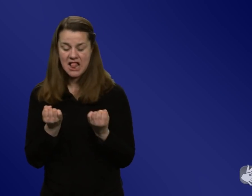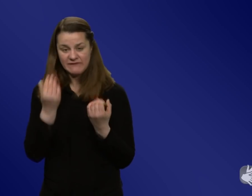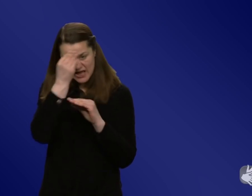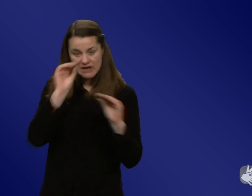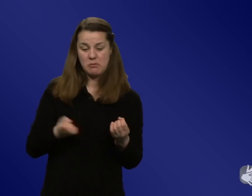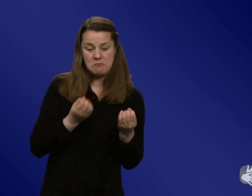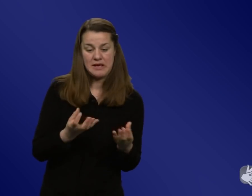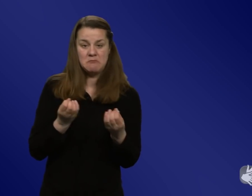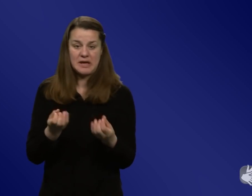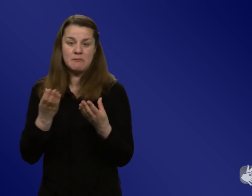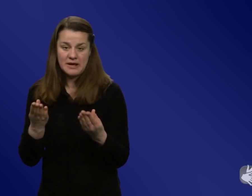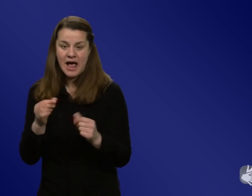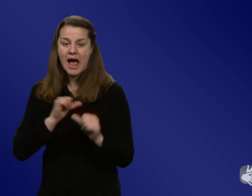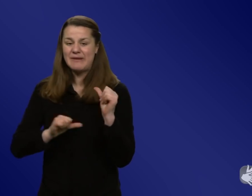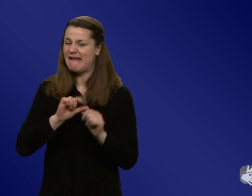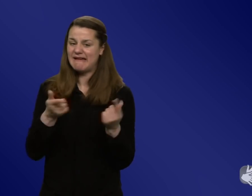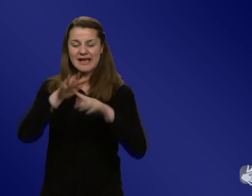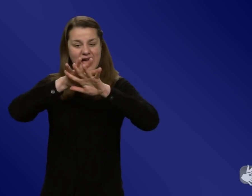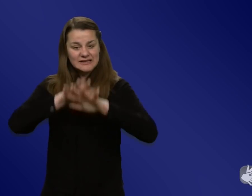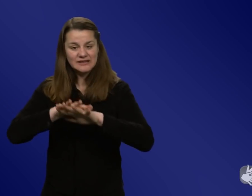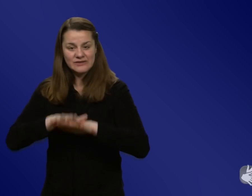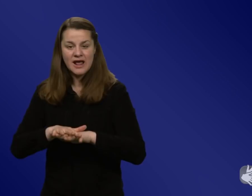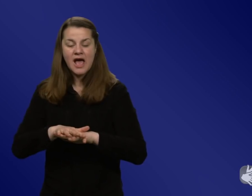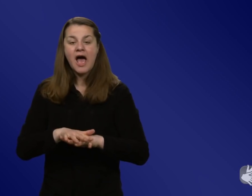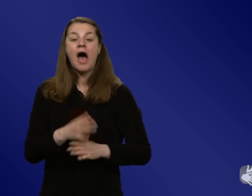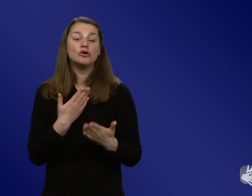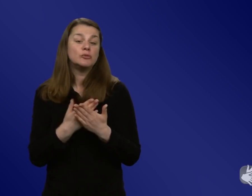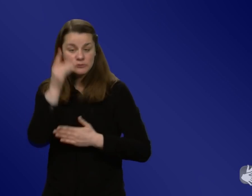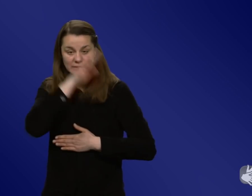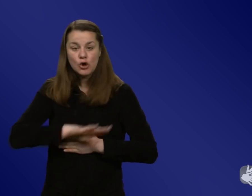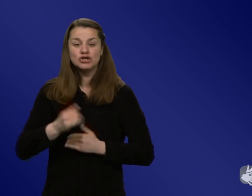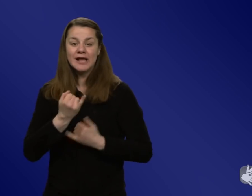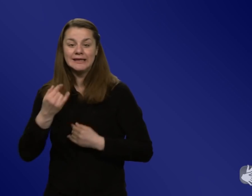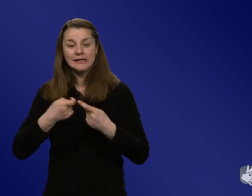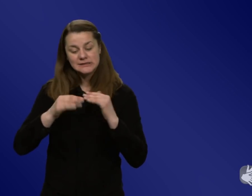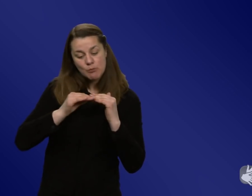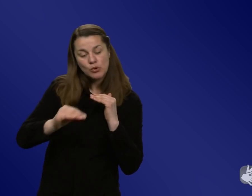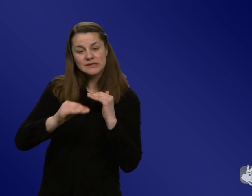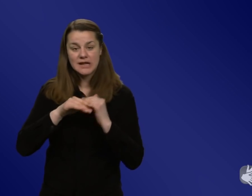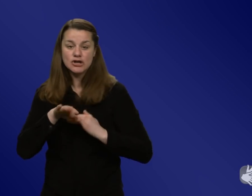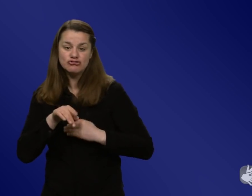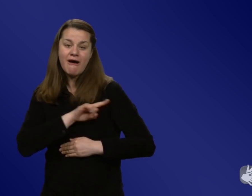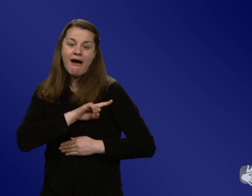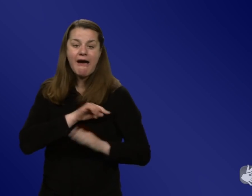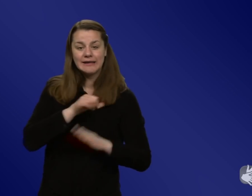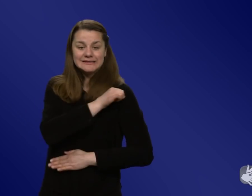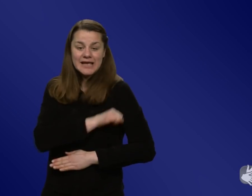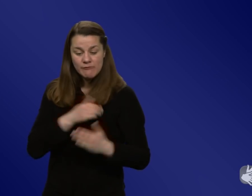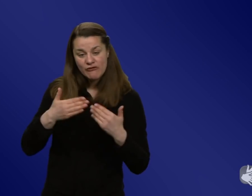will, auch jedes Bundesland einen eigenen Flyer zum Impfen macht oder ein eigenes Impfportal programmieren musste und so weiter, dass unglaublich viel